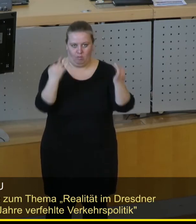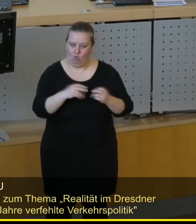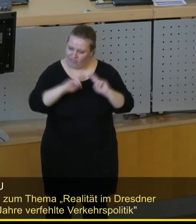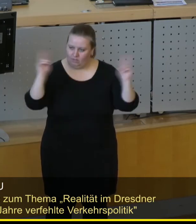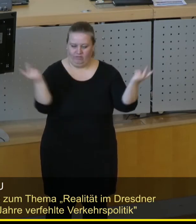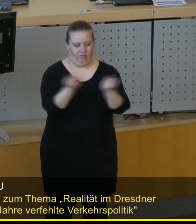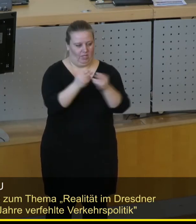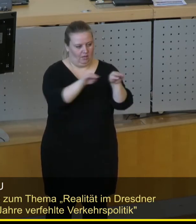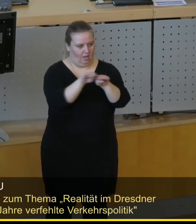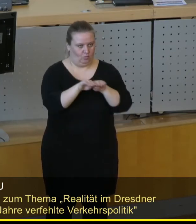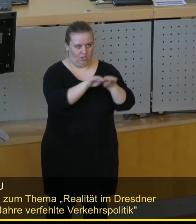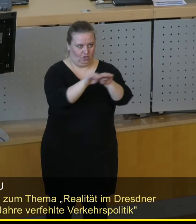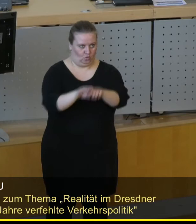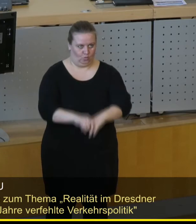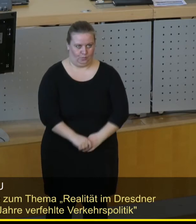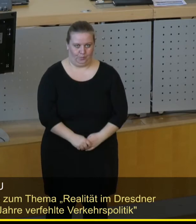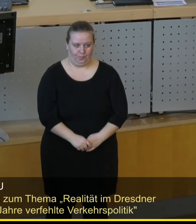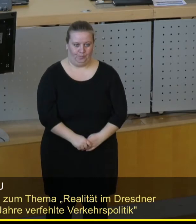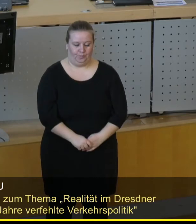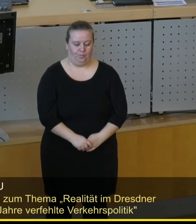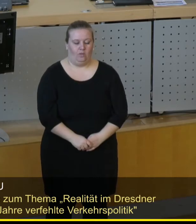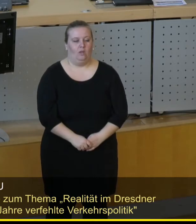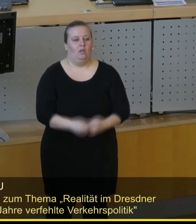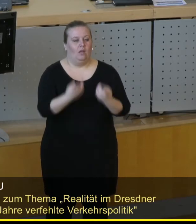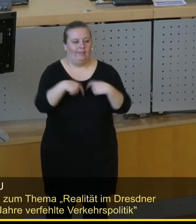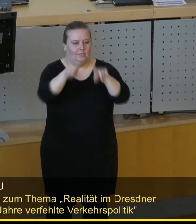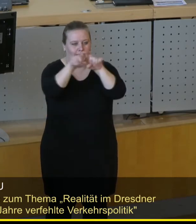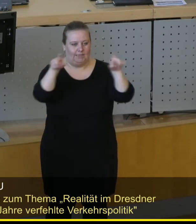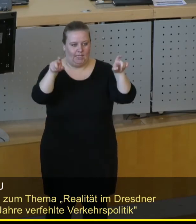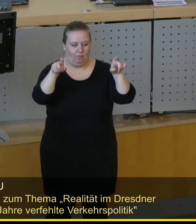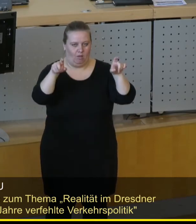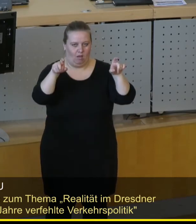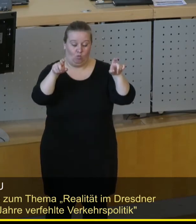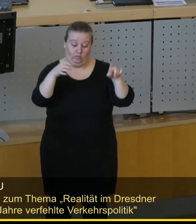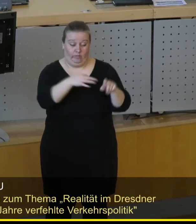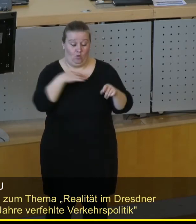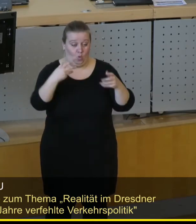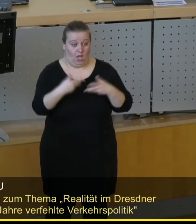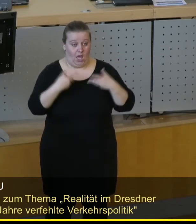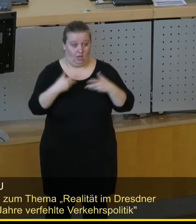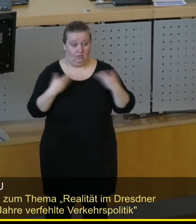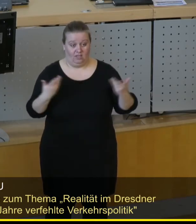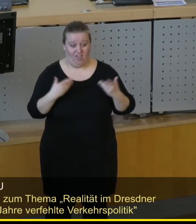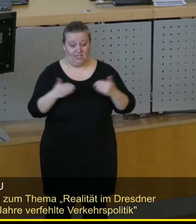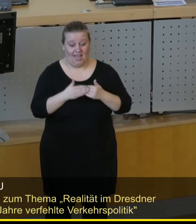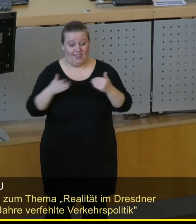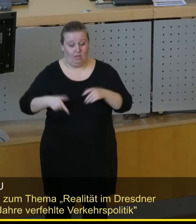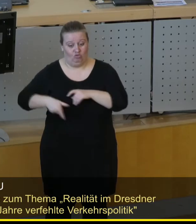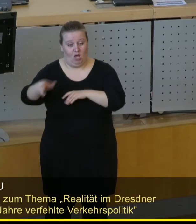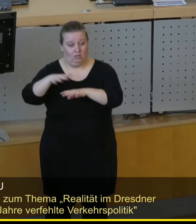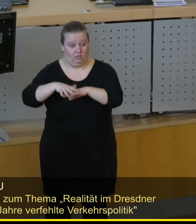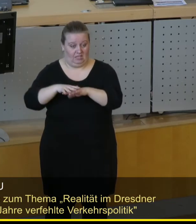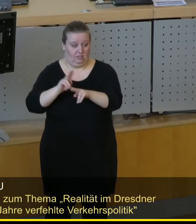gleichberechtigt betrachtet. Ein weiteres wesentliches Thema, ein großes Ärgernis für uns, Sanierung neben Straßennetz.